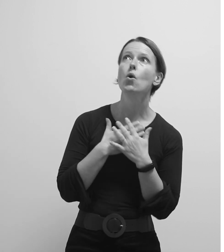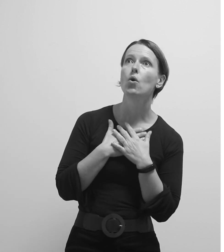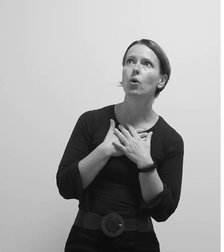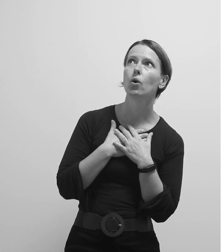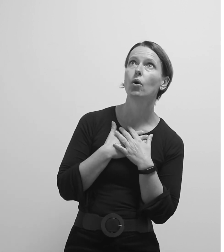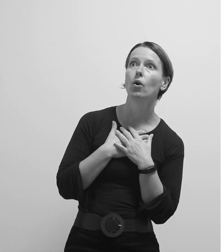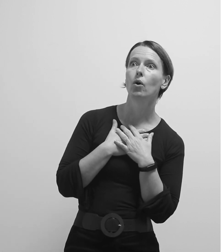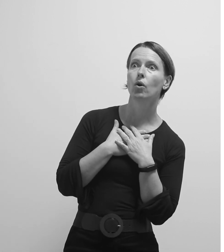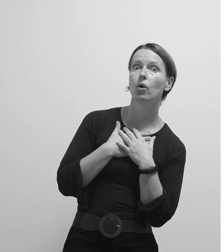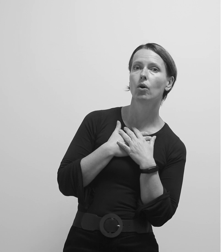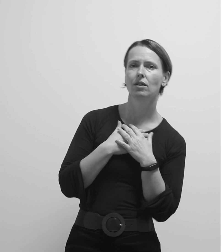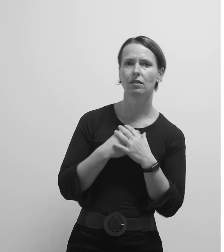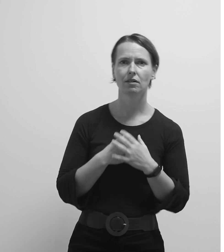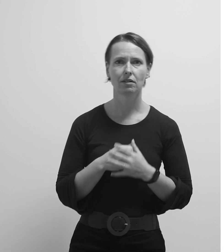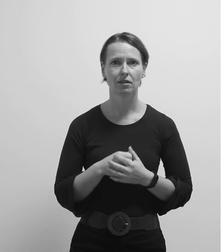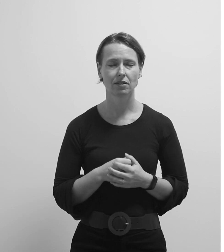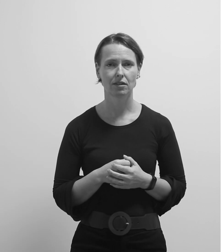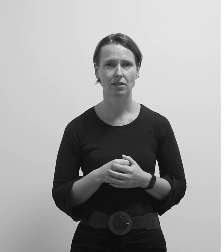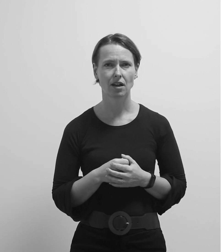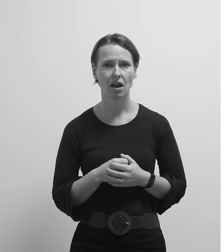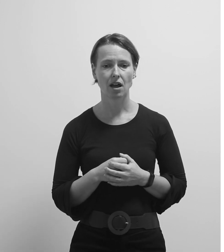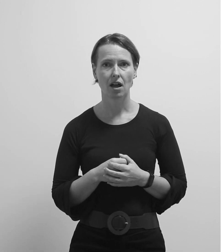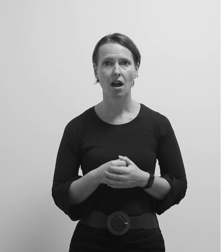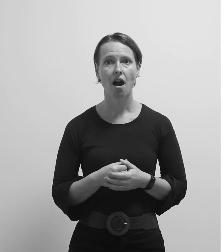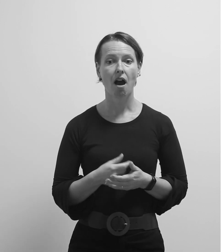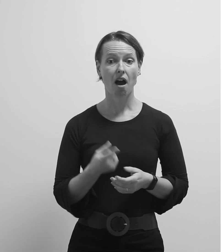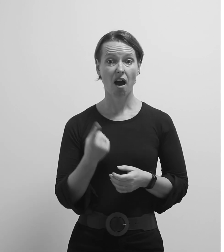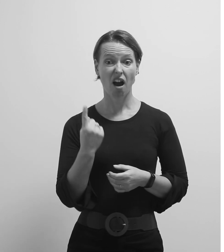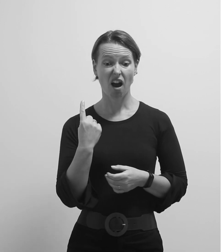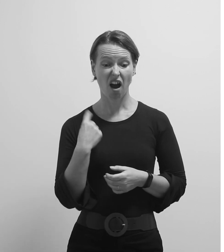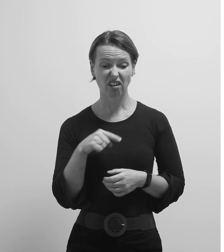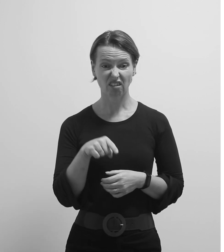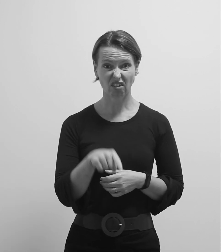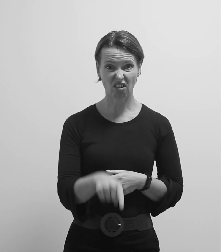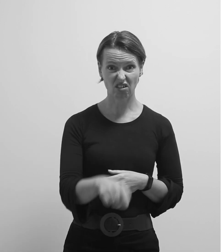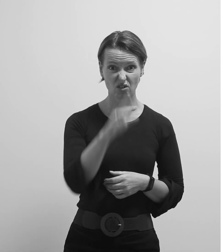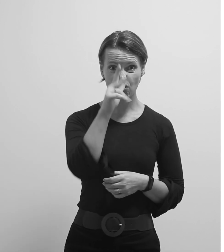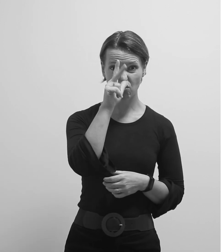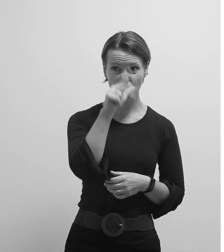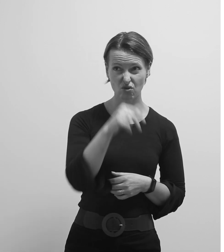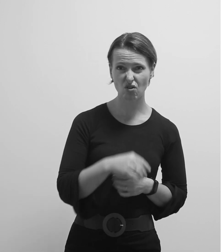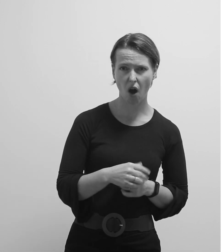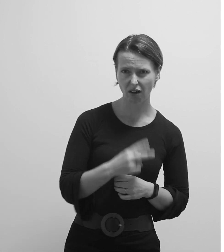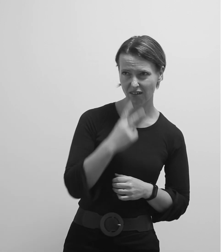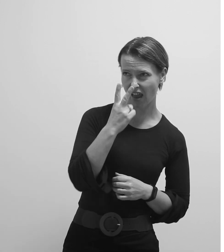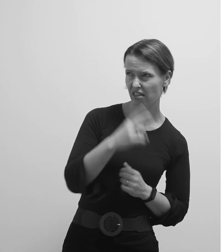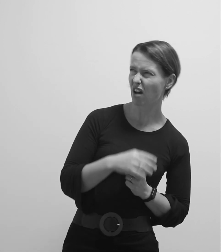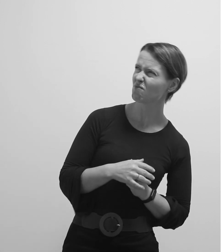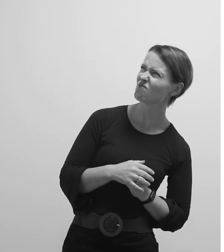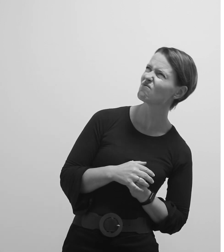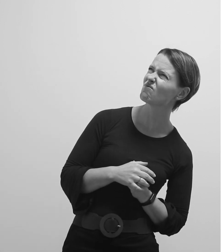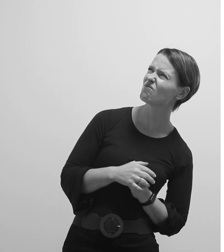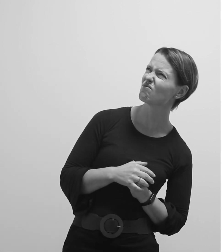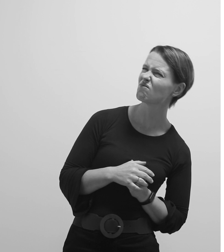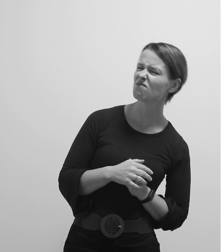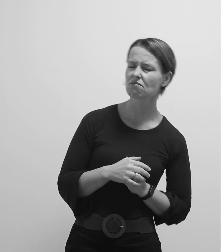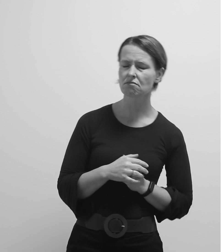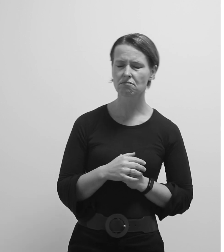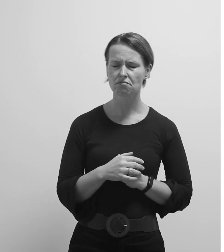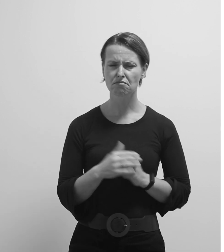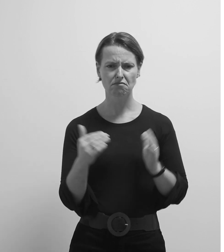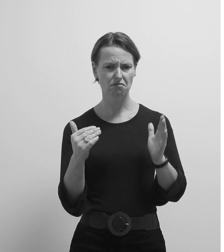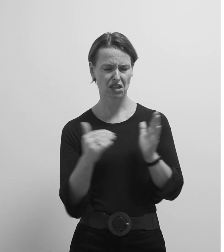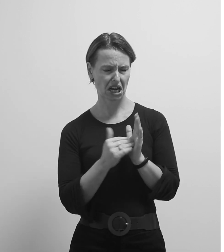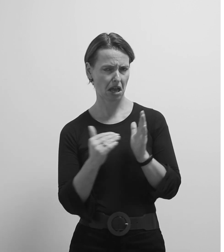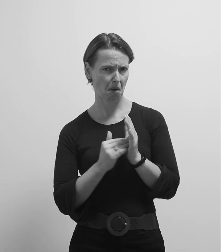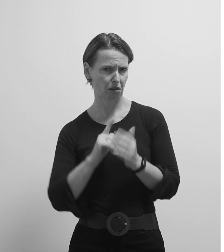Gnom dolazi k sebi. Ali zašto me i dalje ružno gleda? Možda